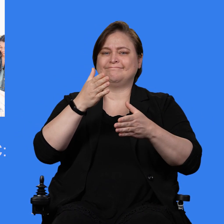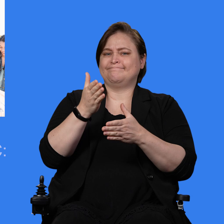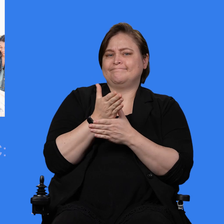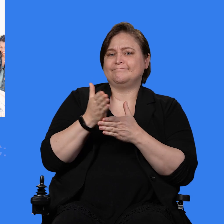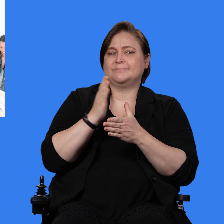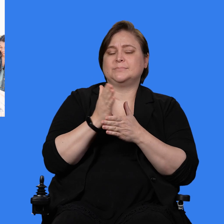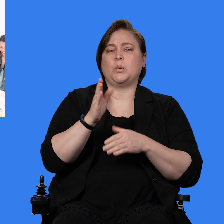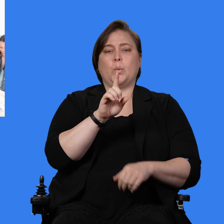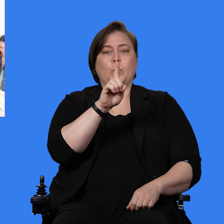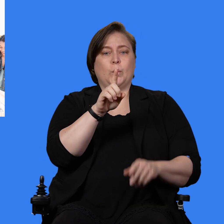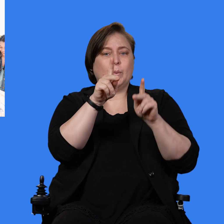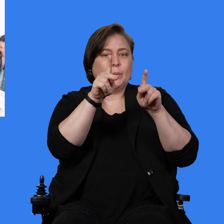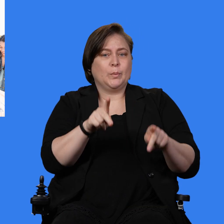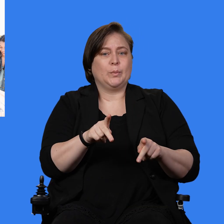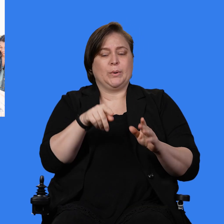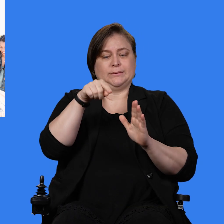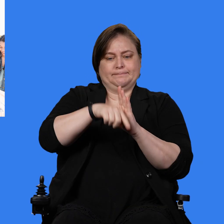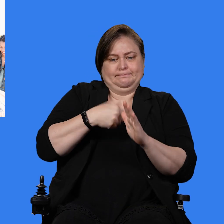persona muere por suicidio cada 11 minutos.